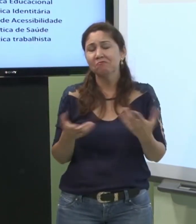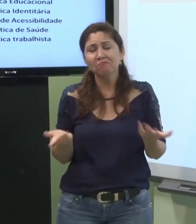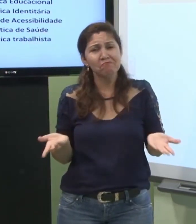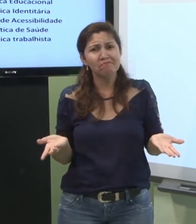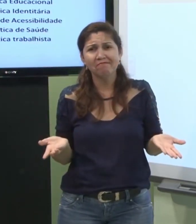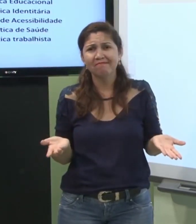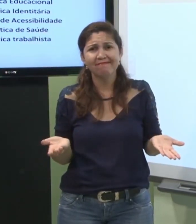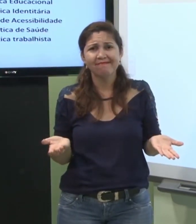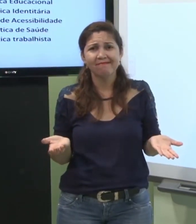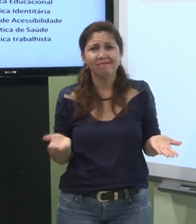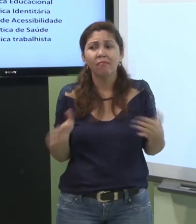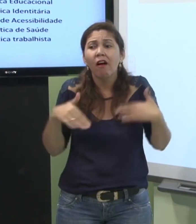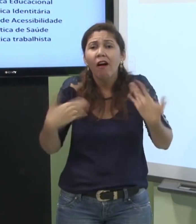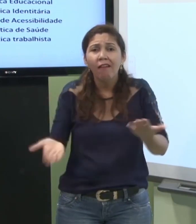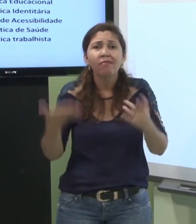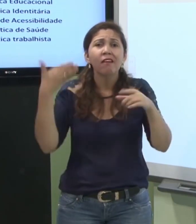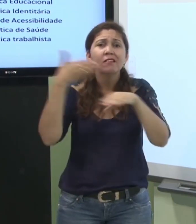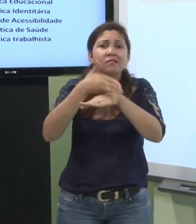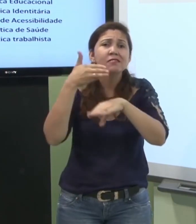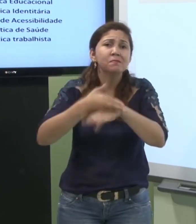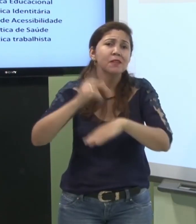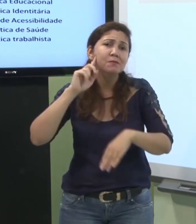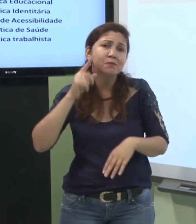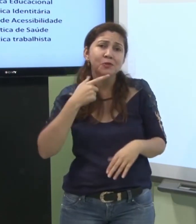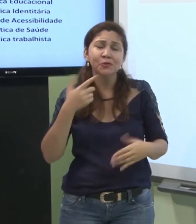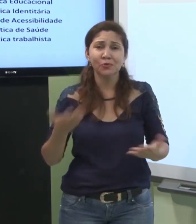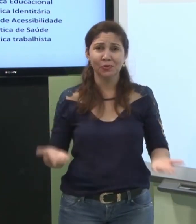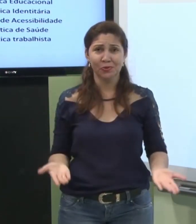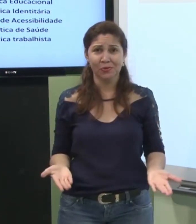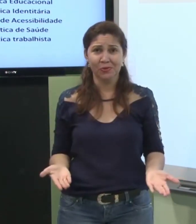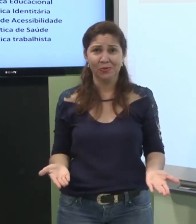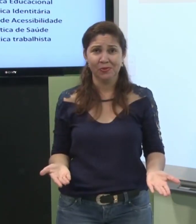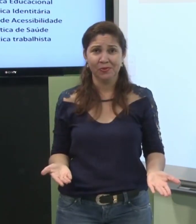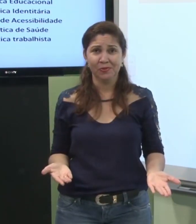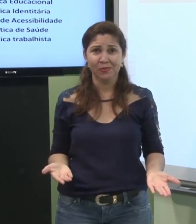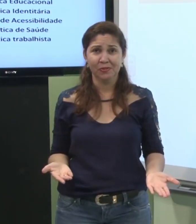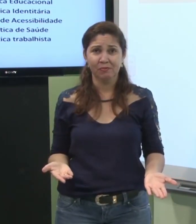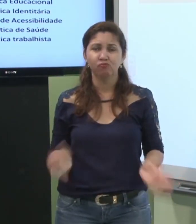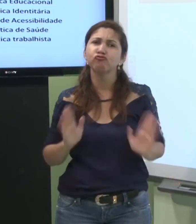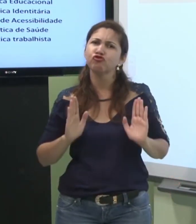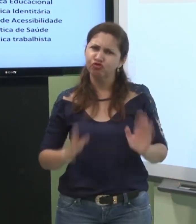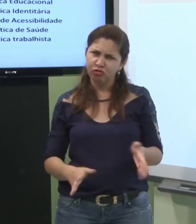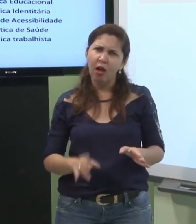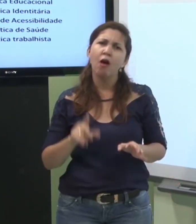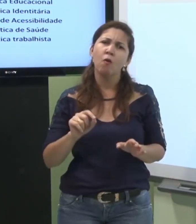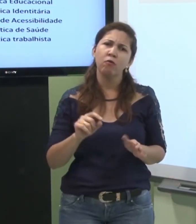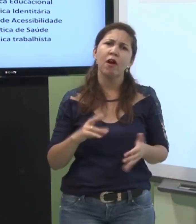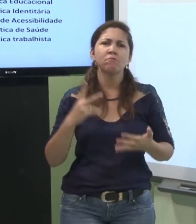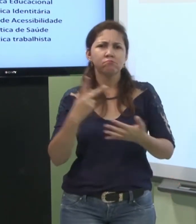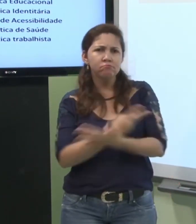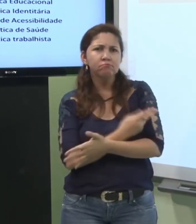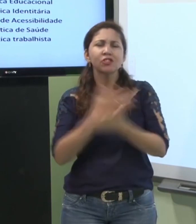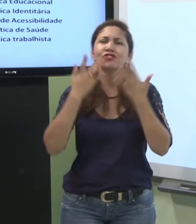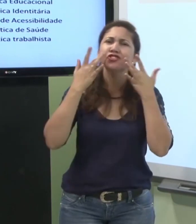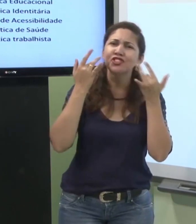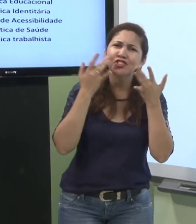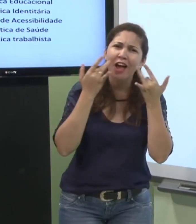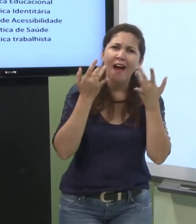aí como que o surdo ele vai ao cinema já aconteceu teatro uma vez o